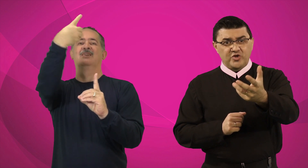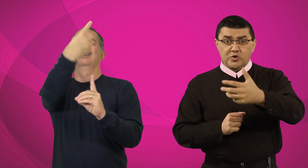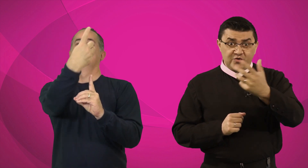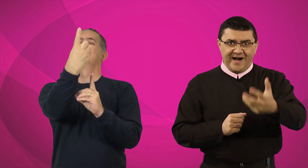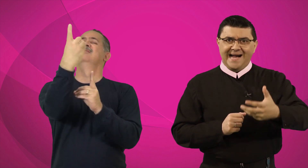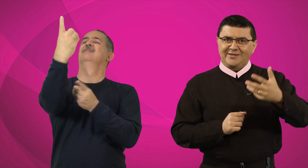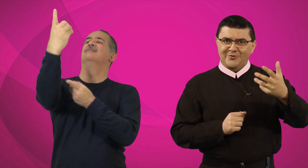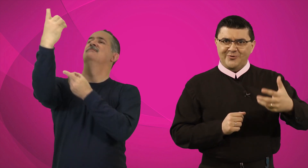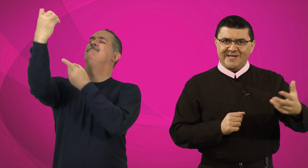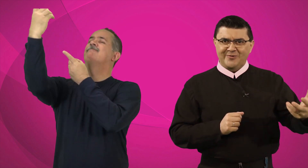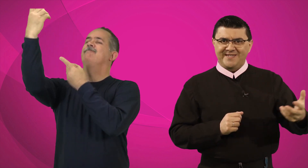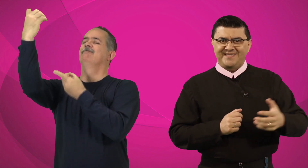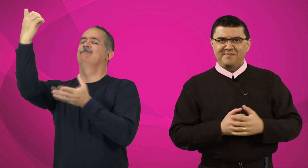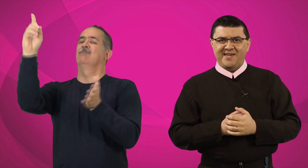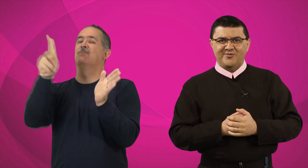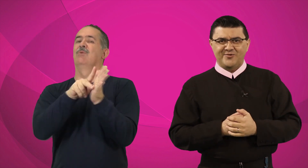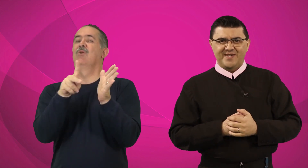nos fatos, nos acontecimentos.